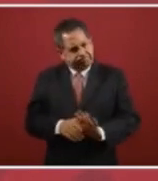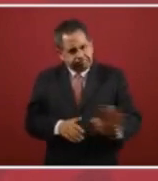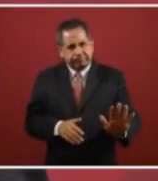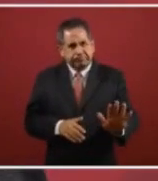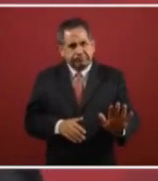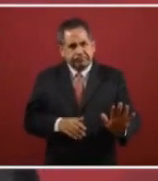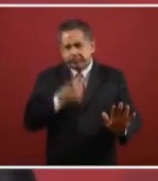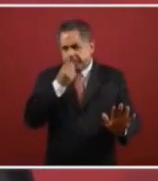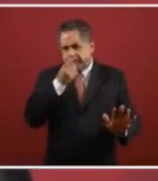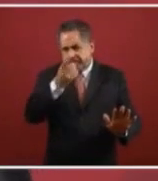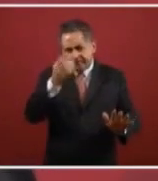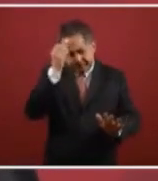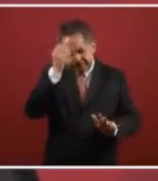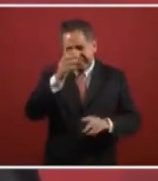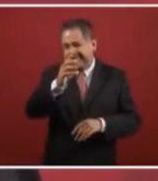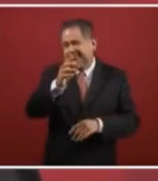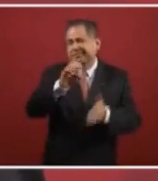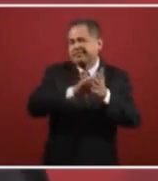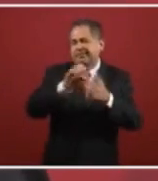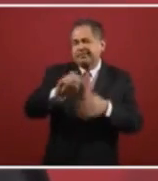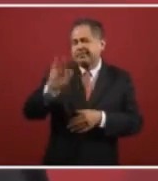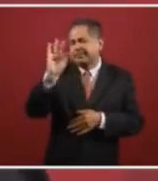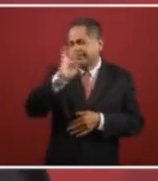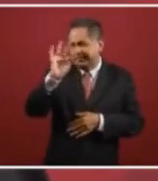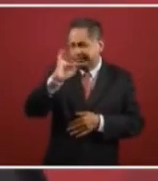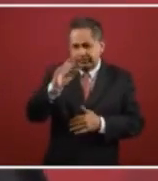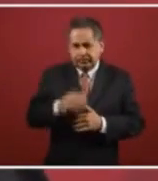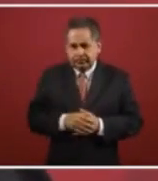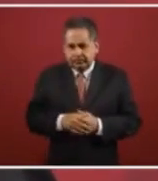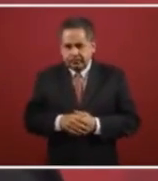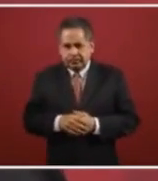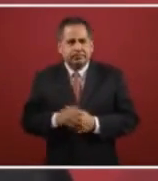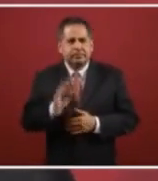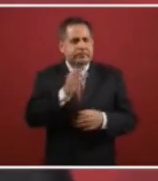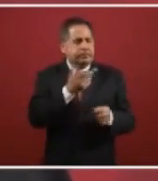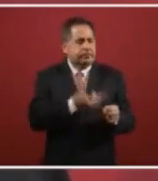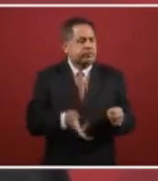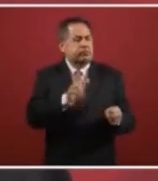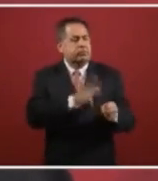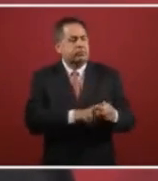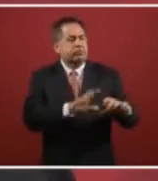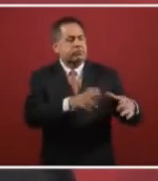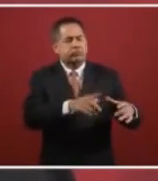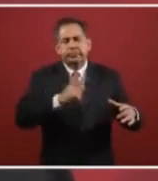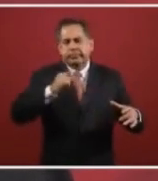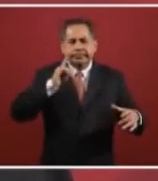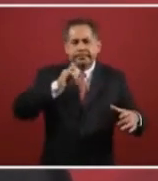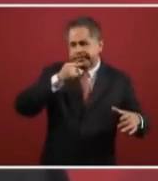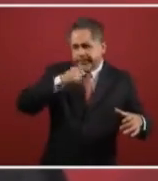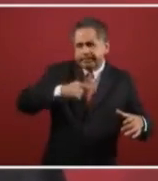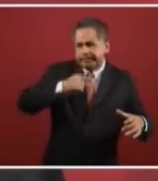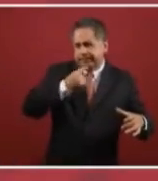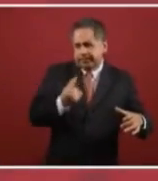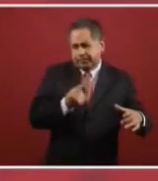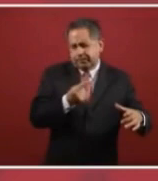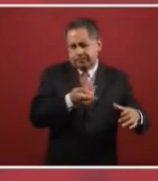vamos a suponer de que está en un hospital una niña un niño